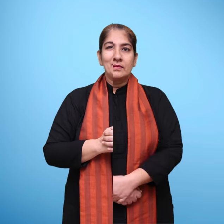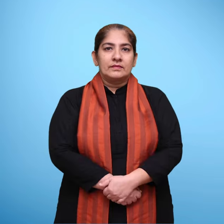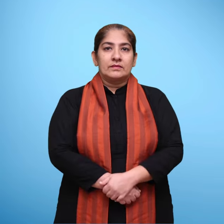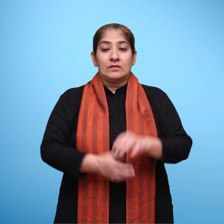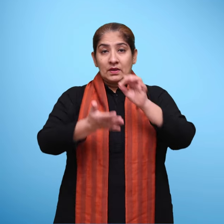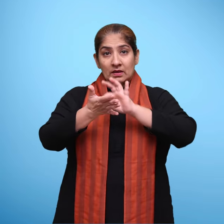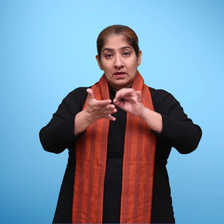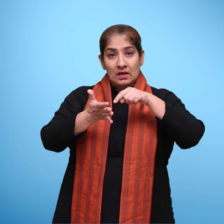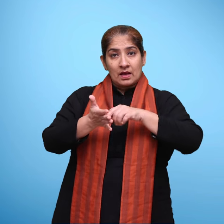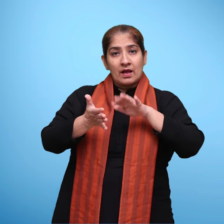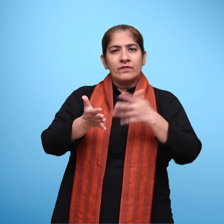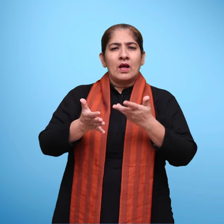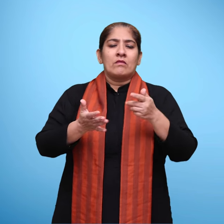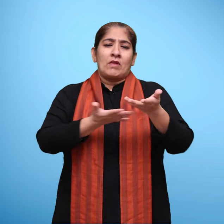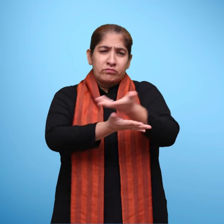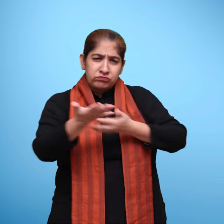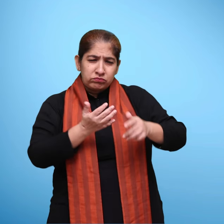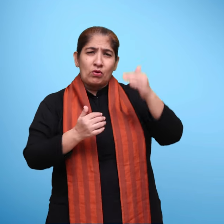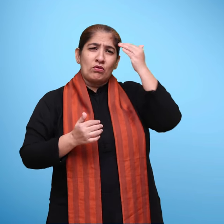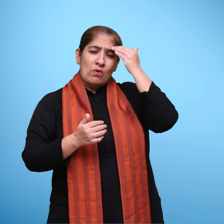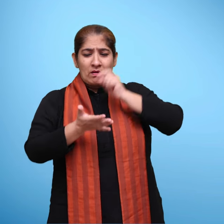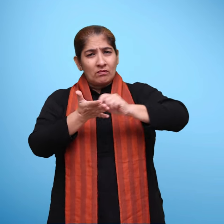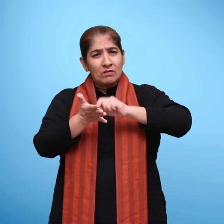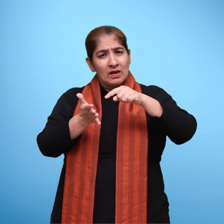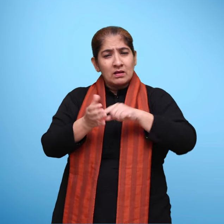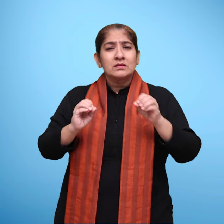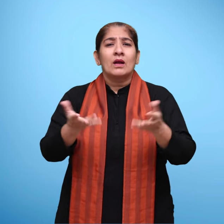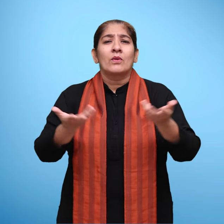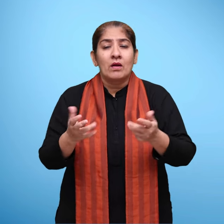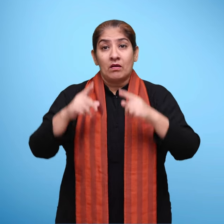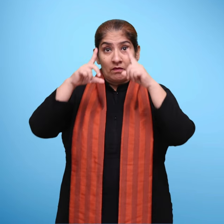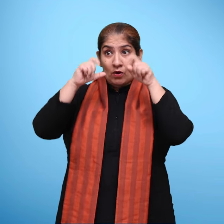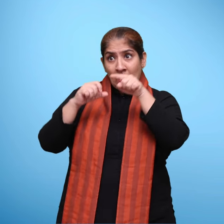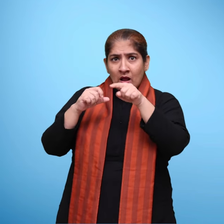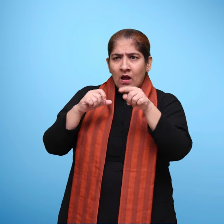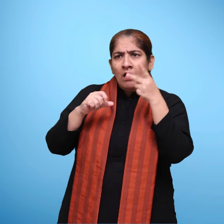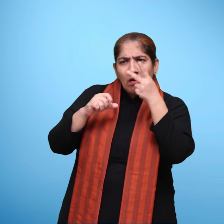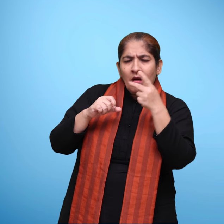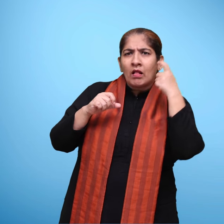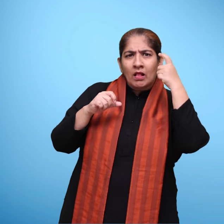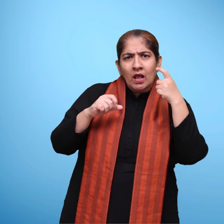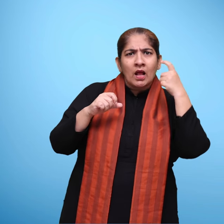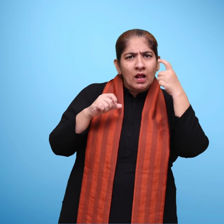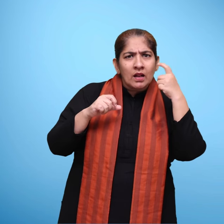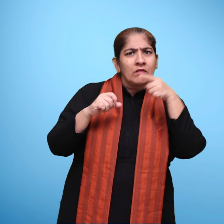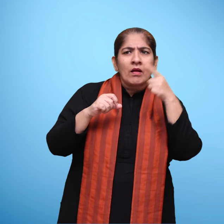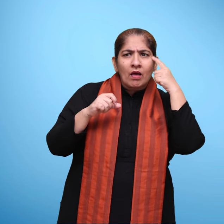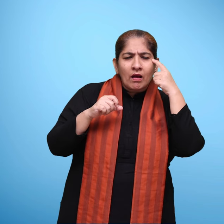करेंगे। लिखना हम सभी जानते हैं कि लिखने की शुरुआत चित्रों से होती है और फिर चित्रों के साथ